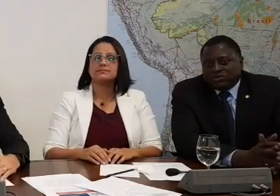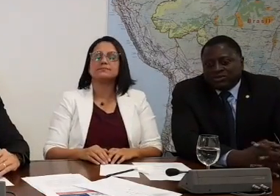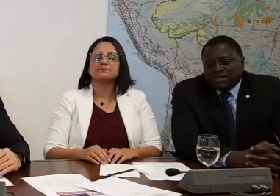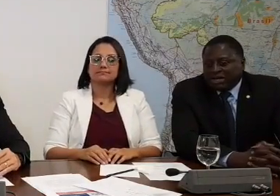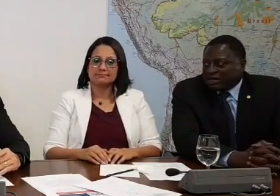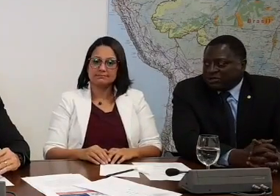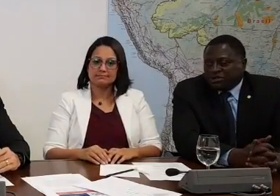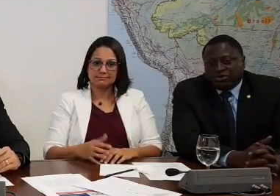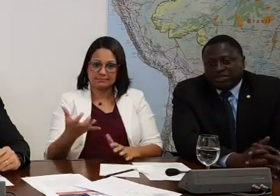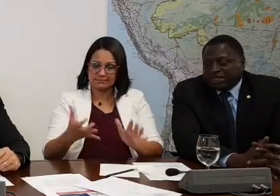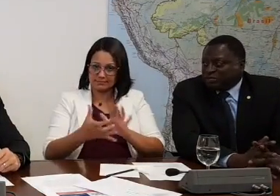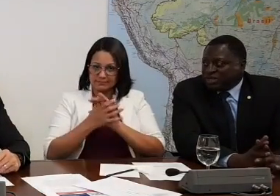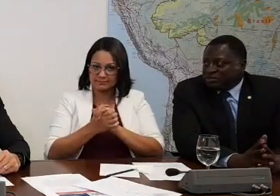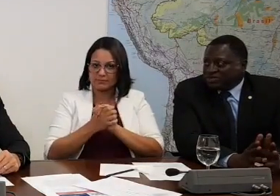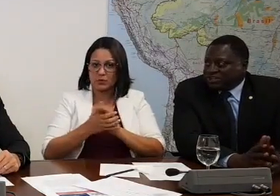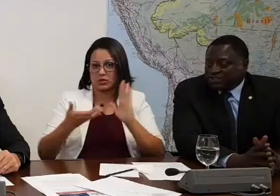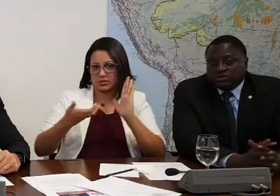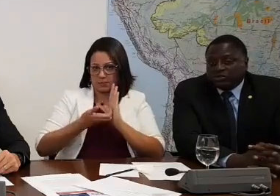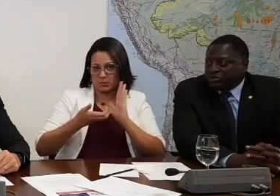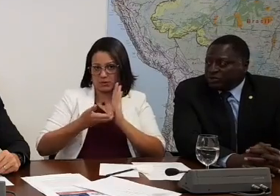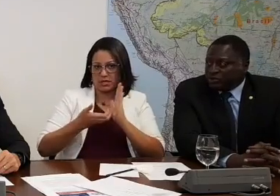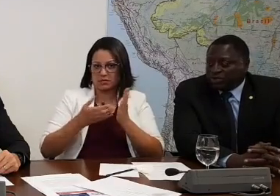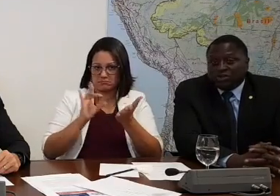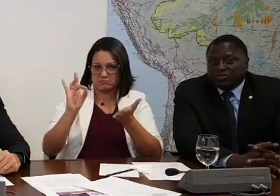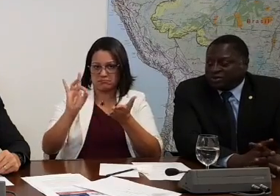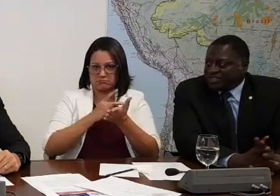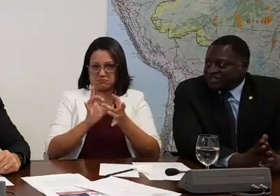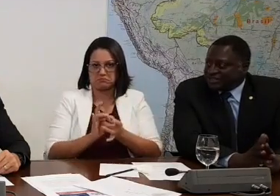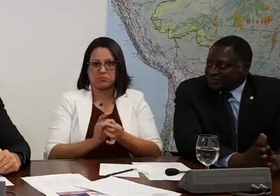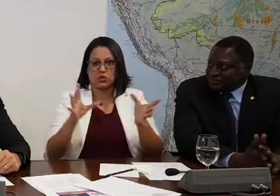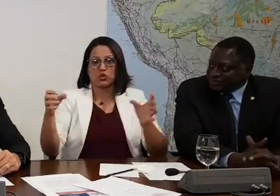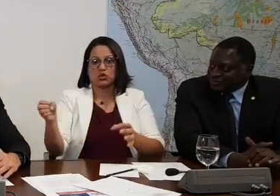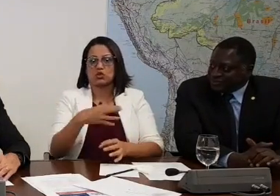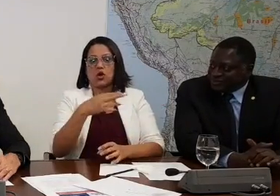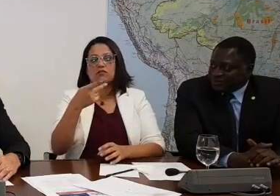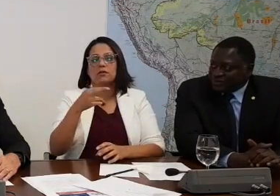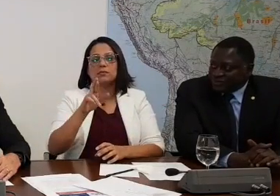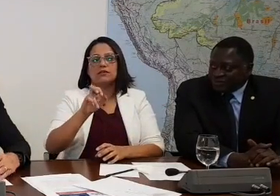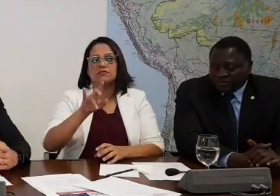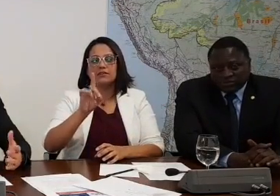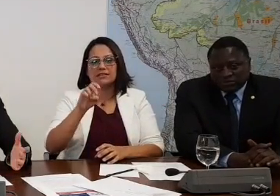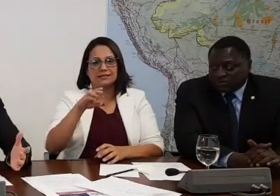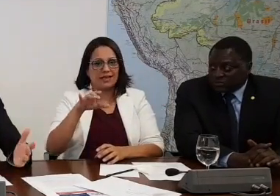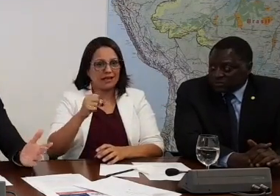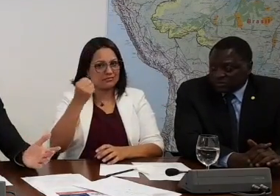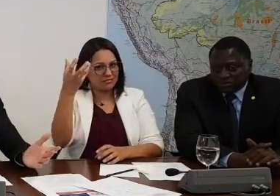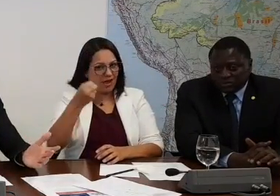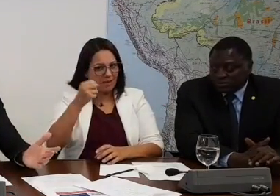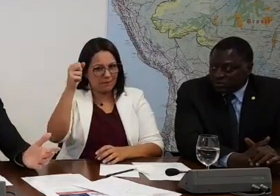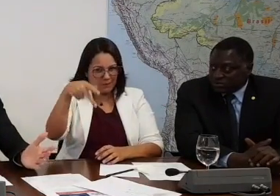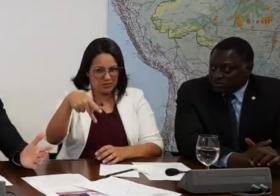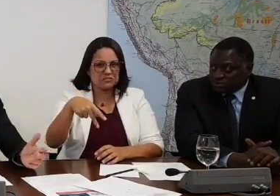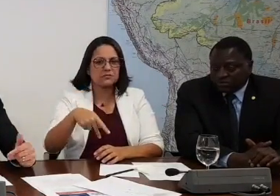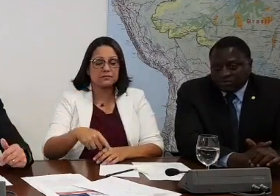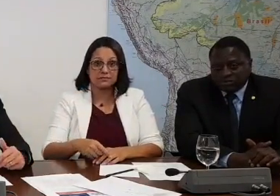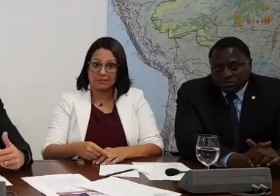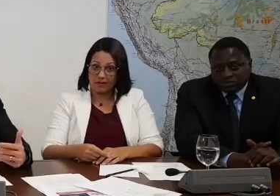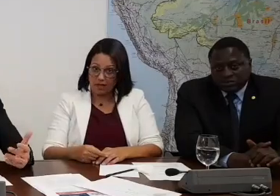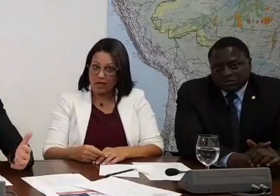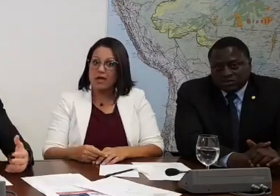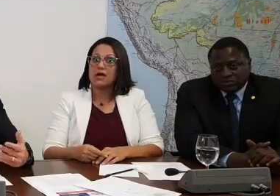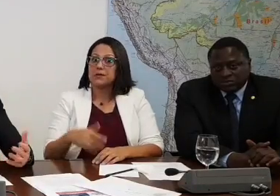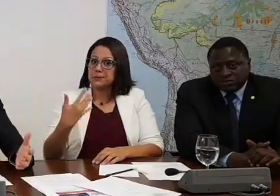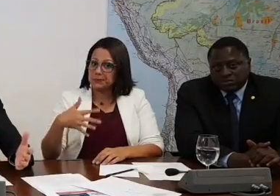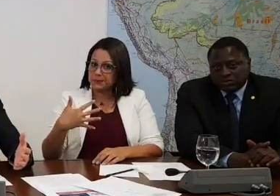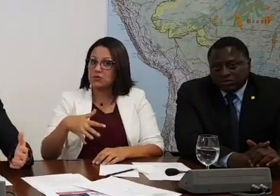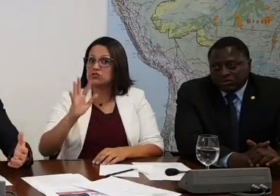parabenizar a Câmara do Deputado pela aprovação no primeiro turno da nova Previdência. É uma medida salgada, eu